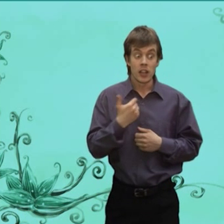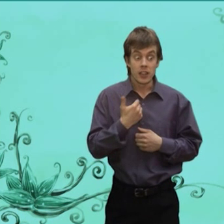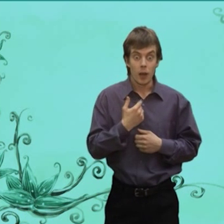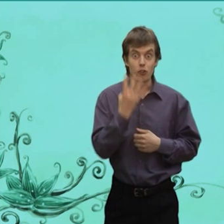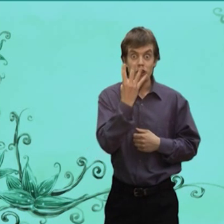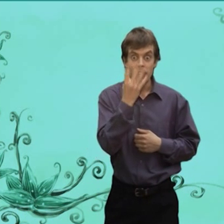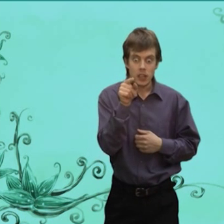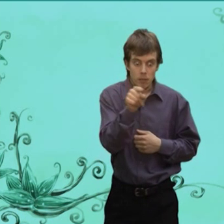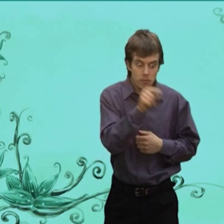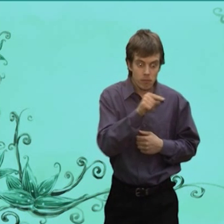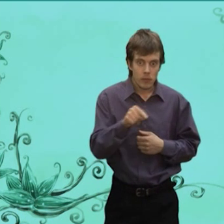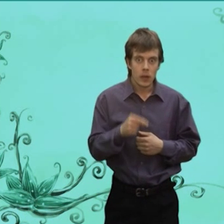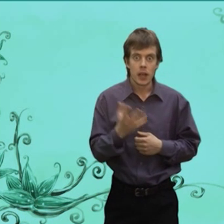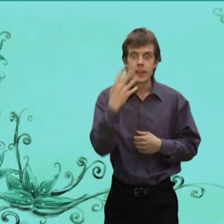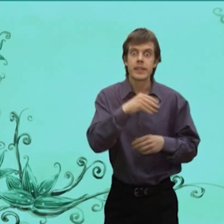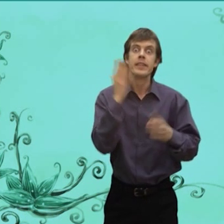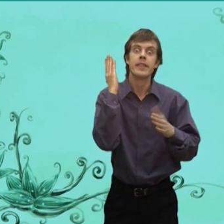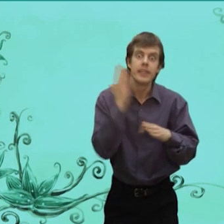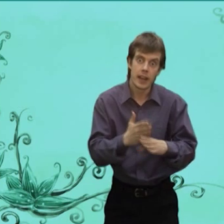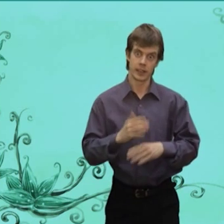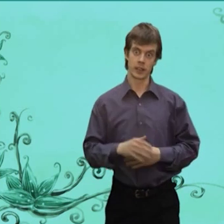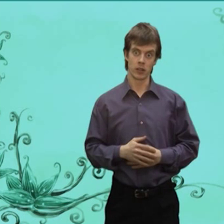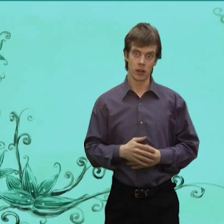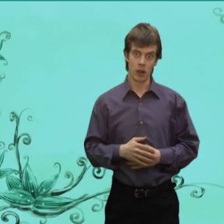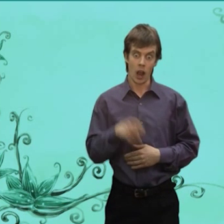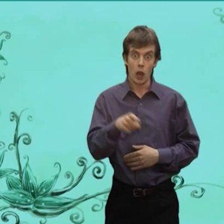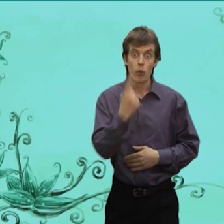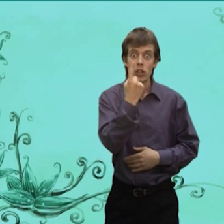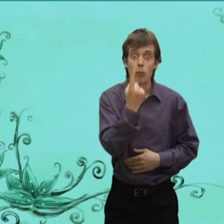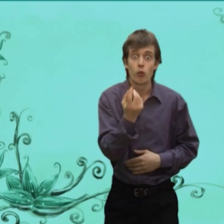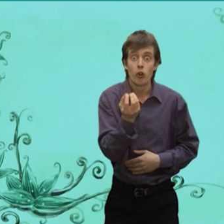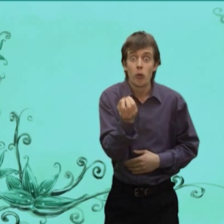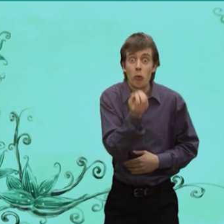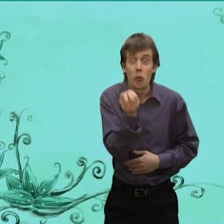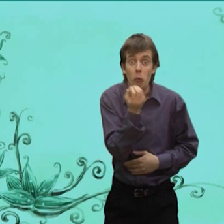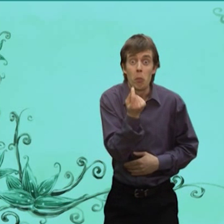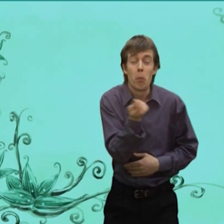Нам Четверым Не съесть А ему Одному Мало